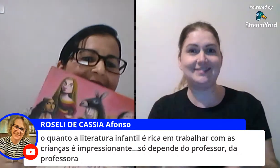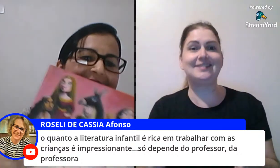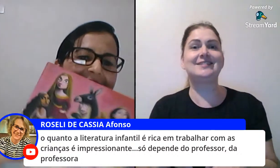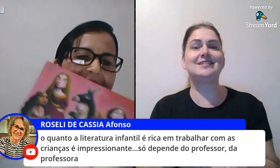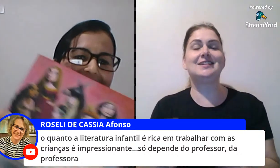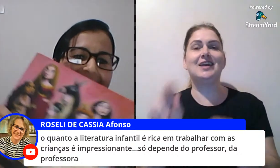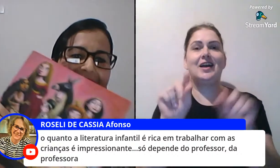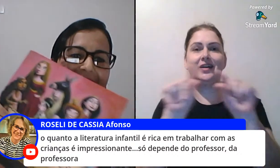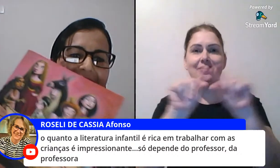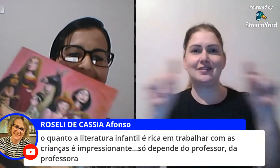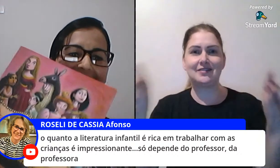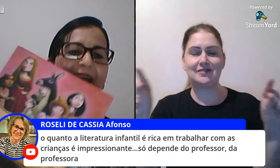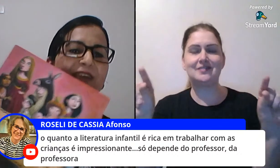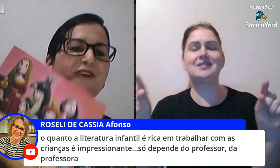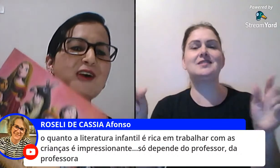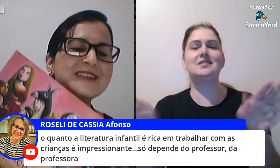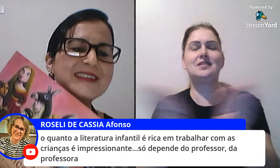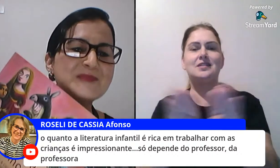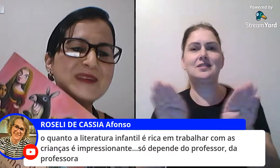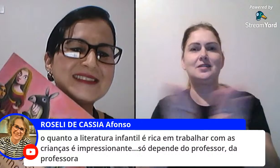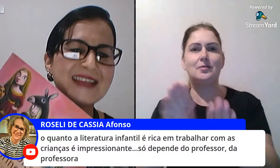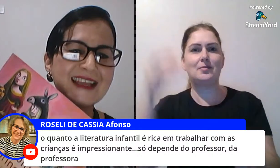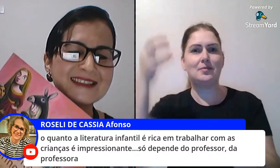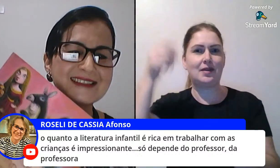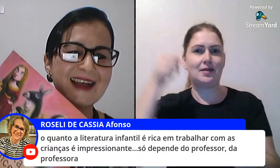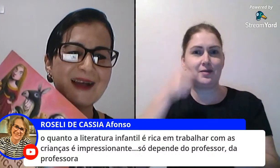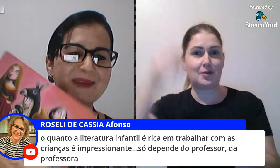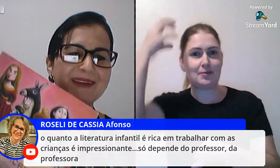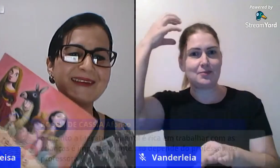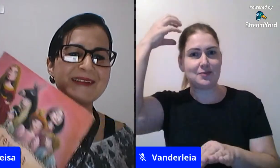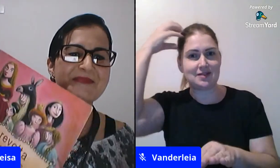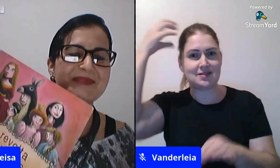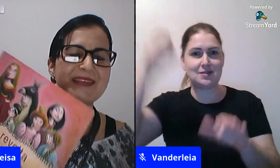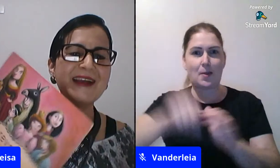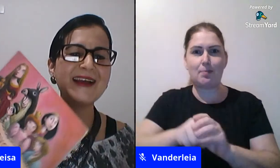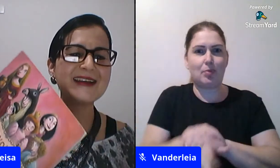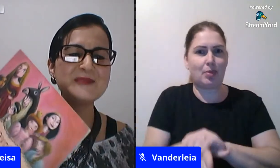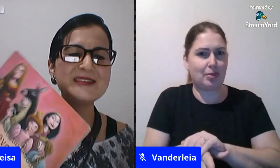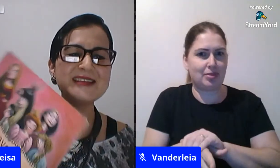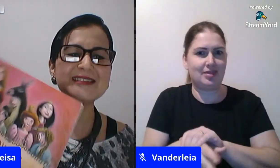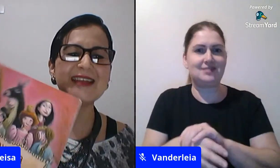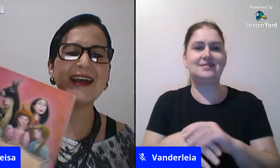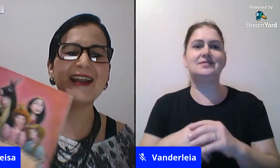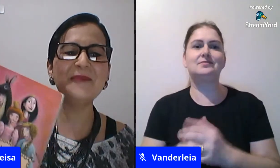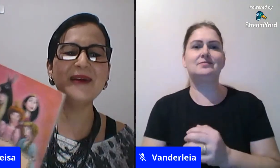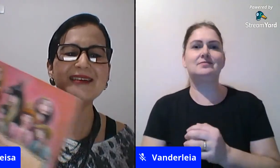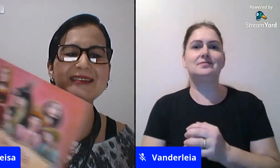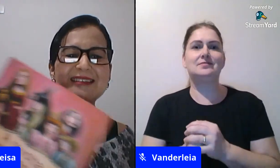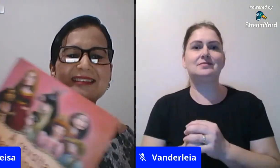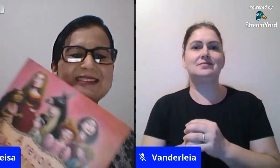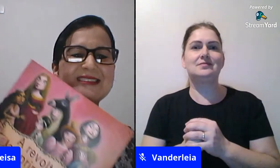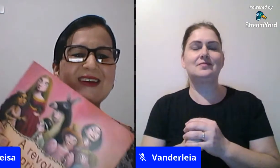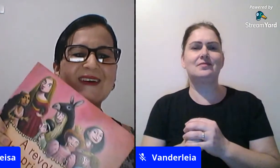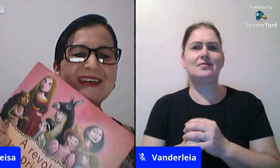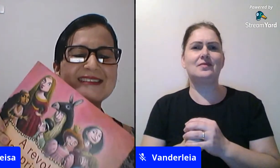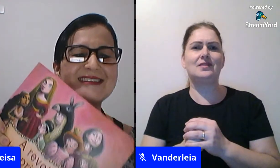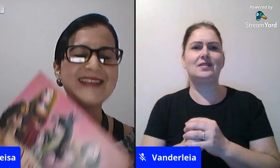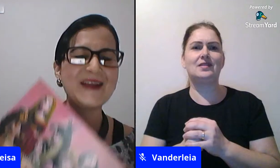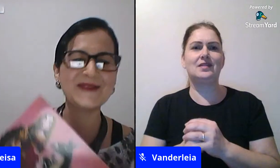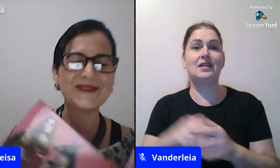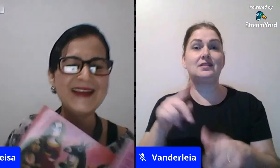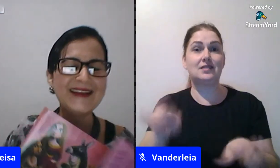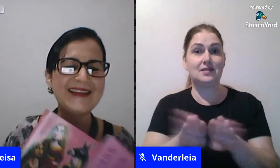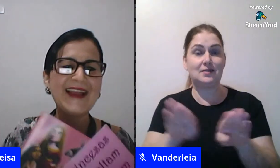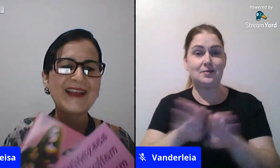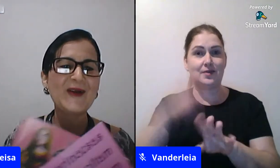esse aqui a revolta das princesas sabe as princesas reclamando essas histórias